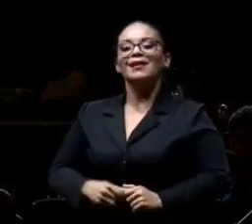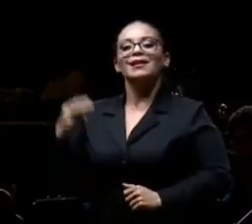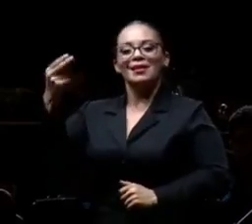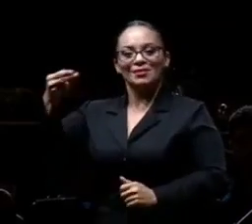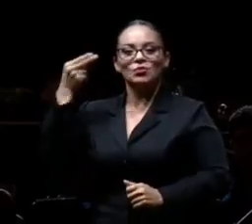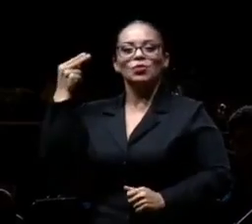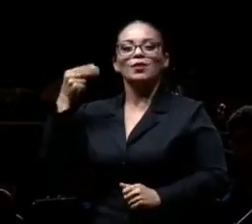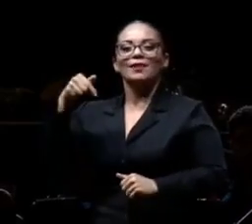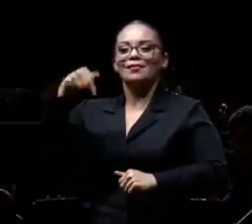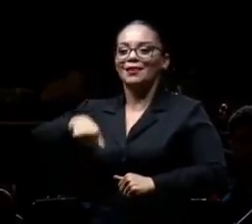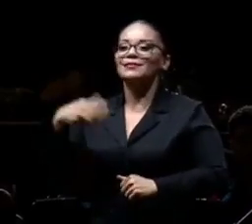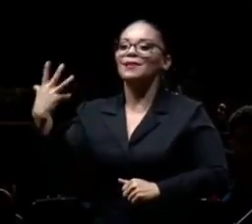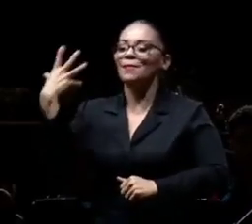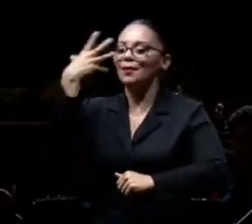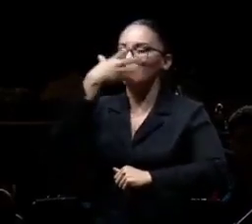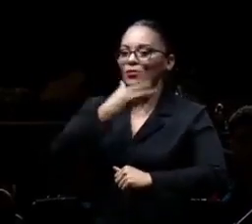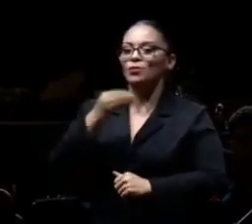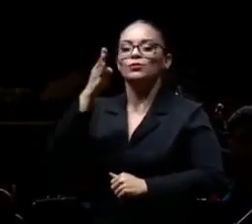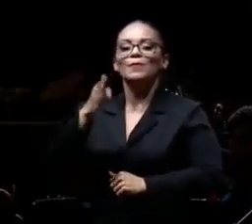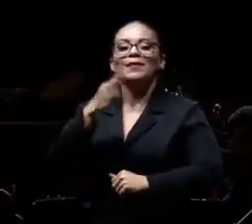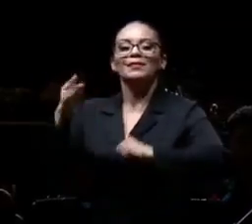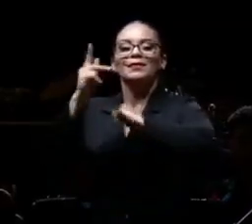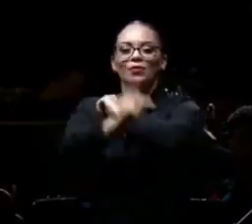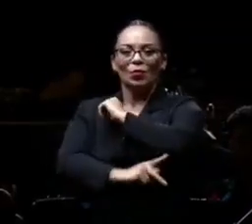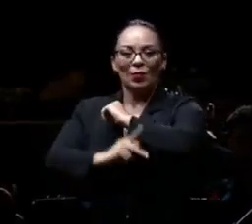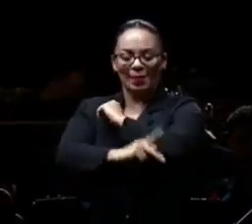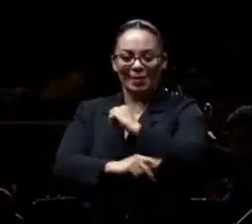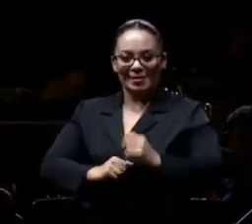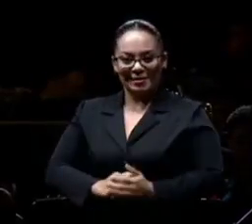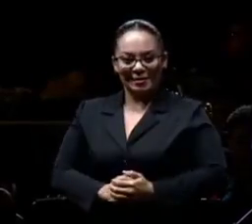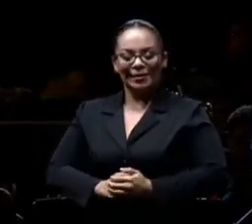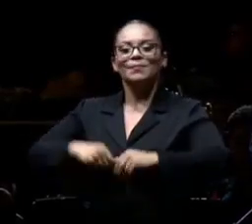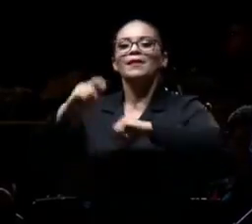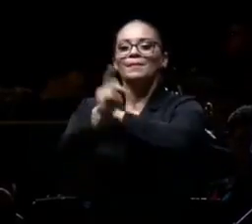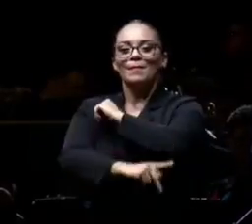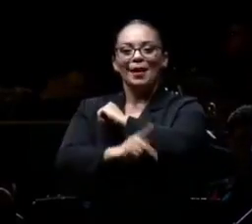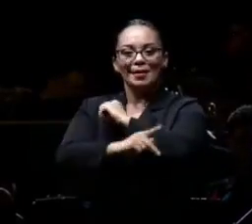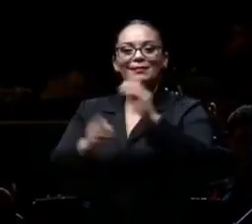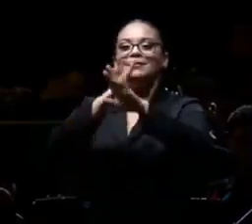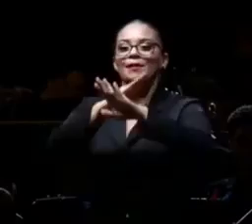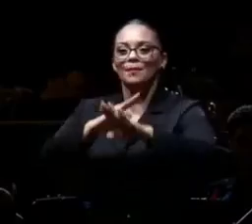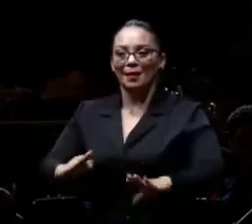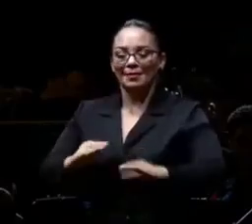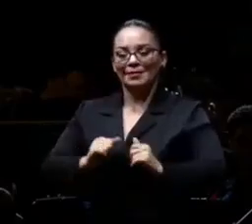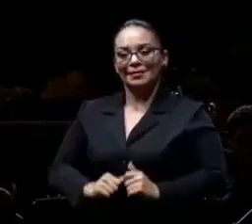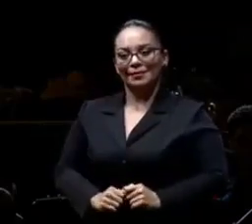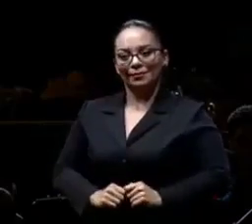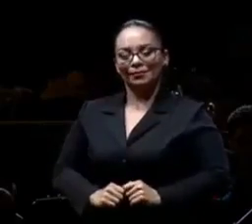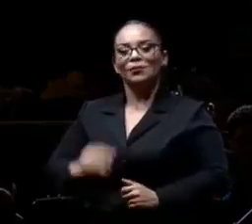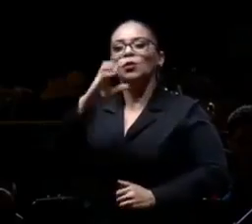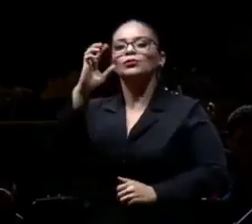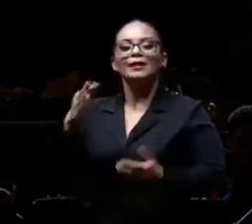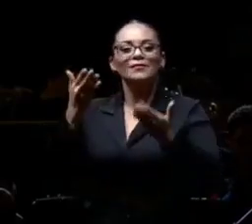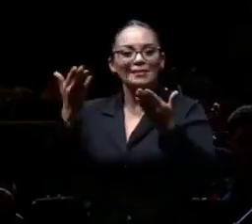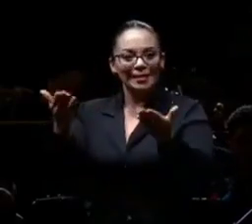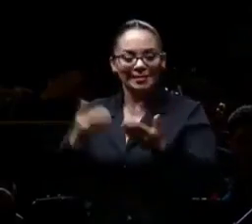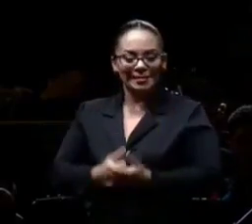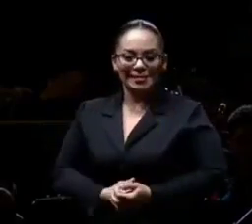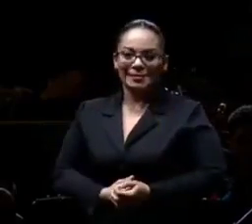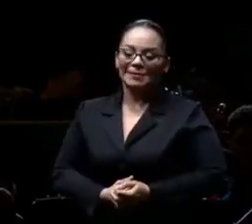la historia de esta maravillosa y bendita patria, patria de paz. Compatriotas,